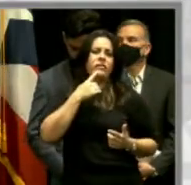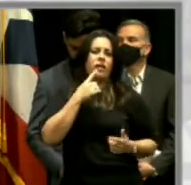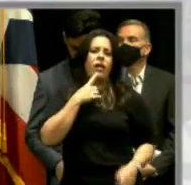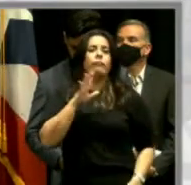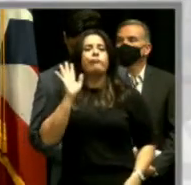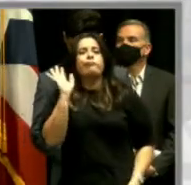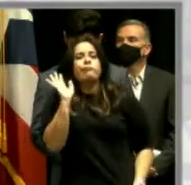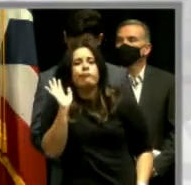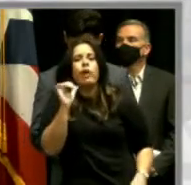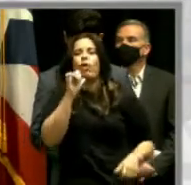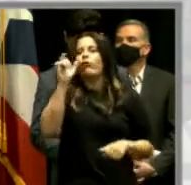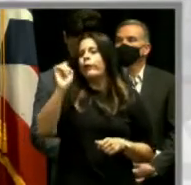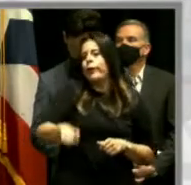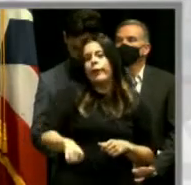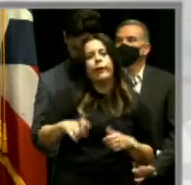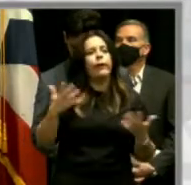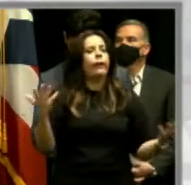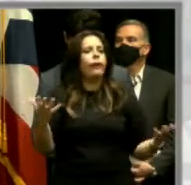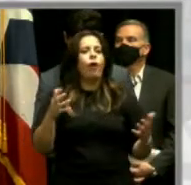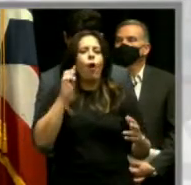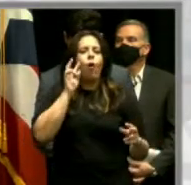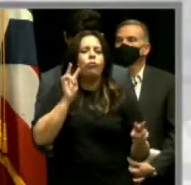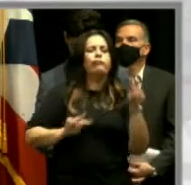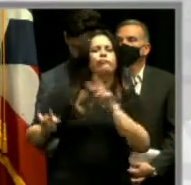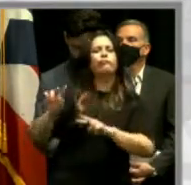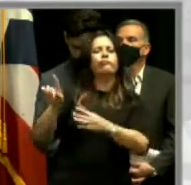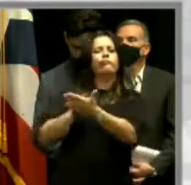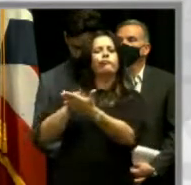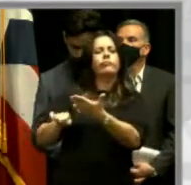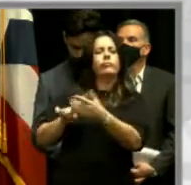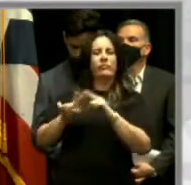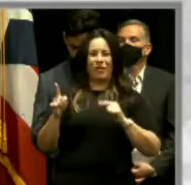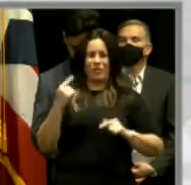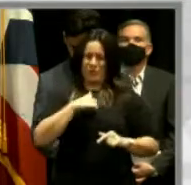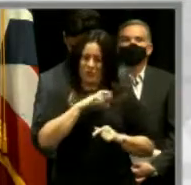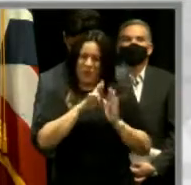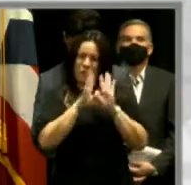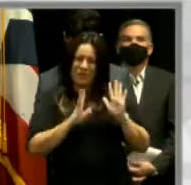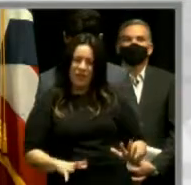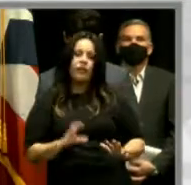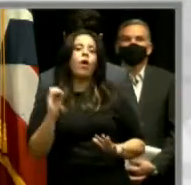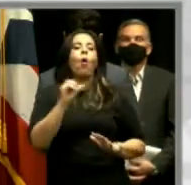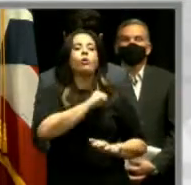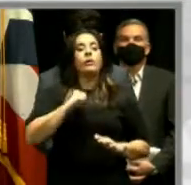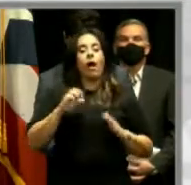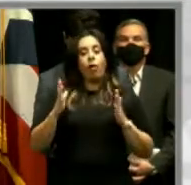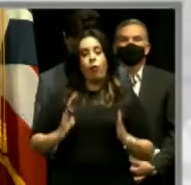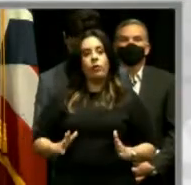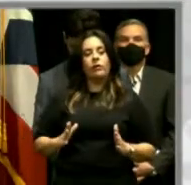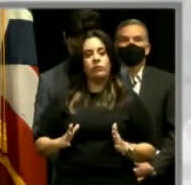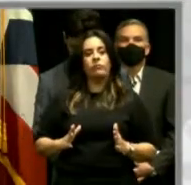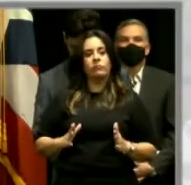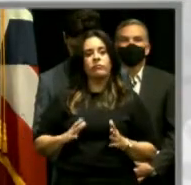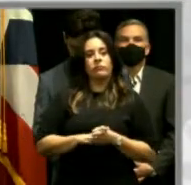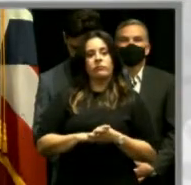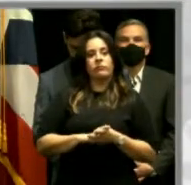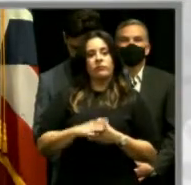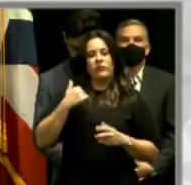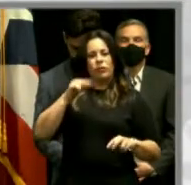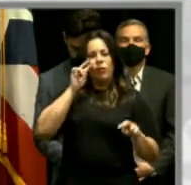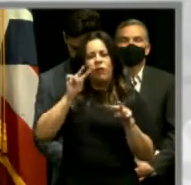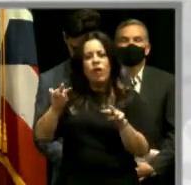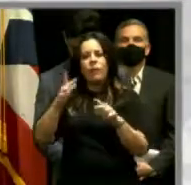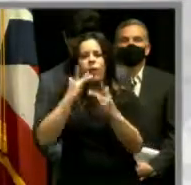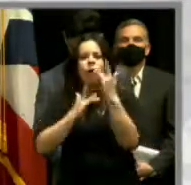pues no es necesario o hacer juicio sobre eso, pero cuando somos representantes o senadores en este caso que vemos la